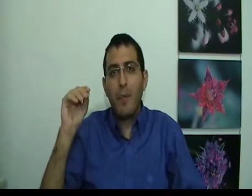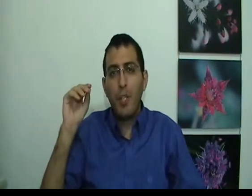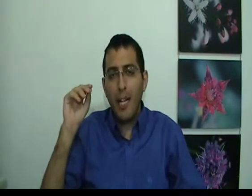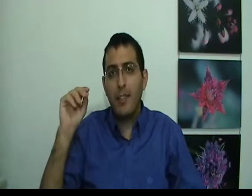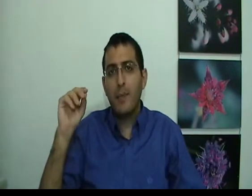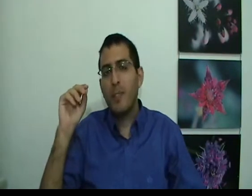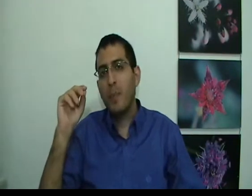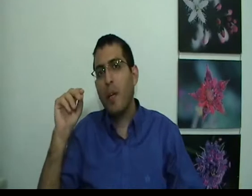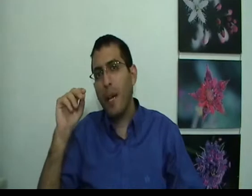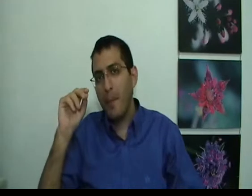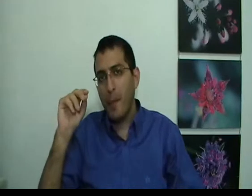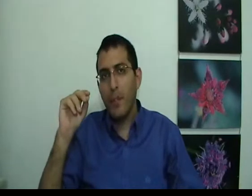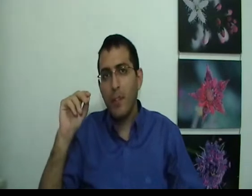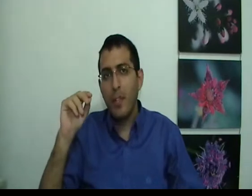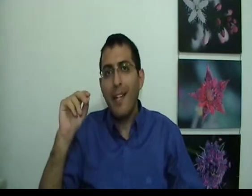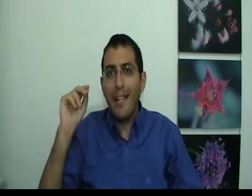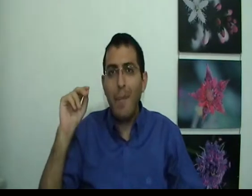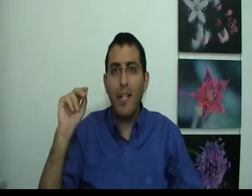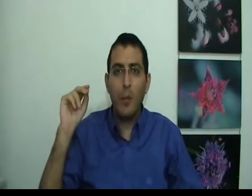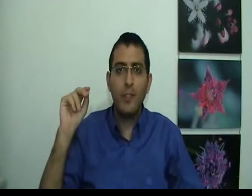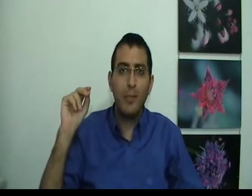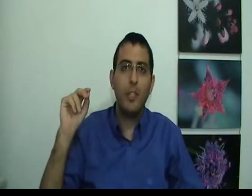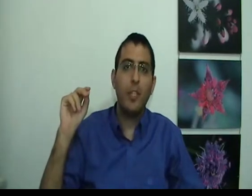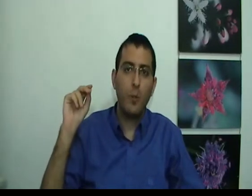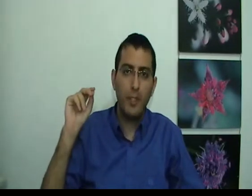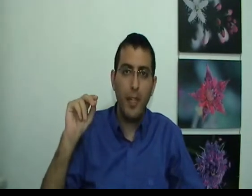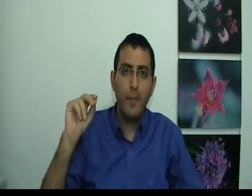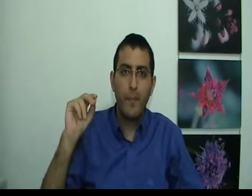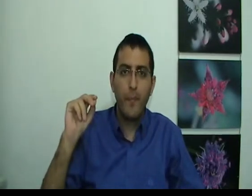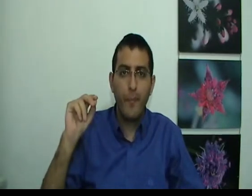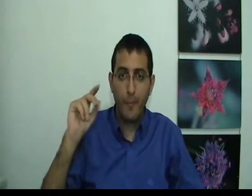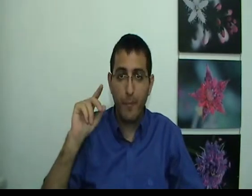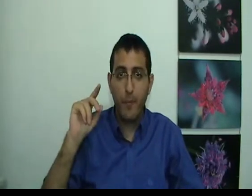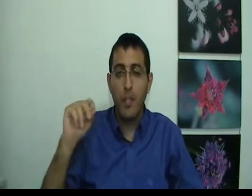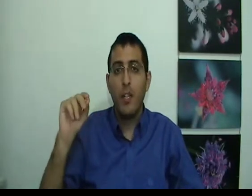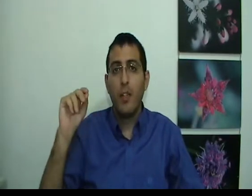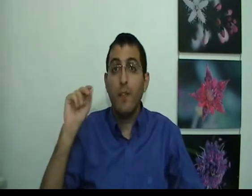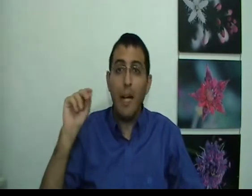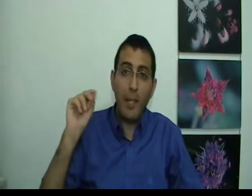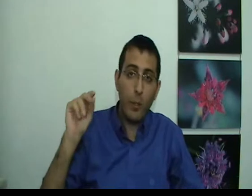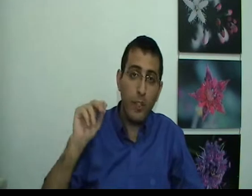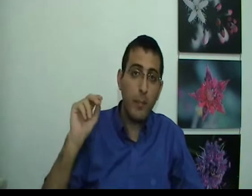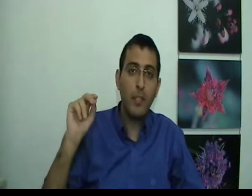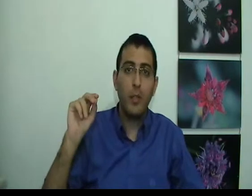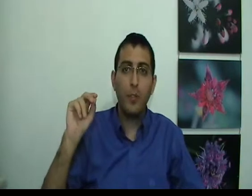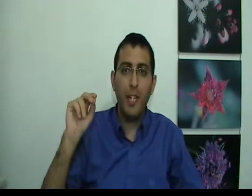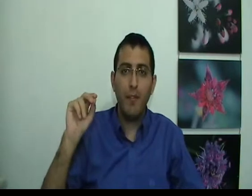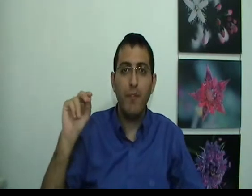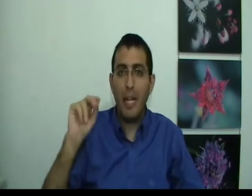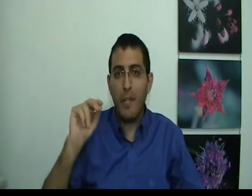ישאל את עצמו מספיק פעמים למה אני רוצה את מה שאני רוצה ולמה אני חושבת מה שאני חושב ולמה אני